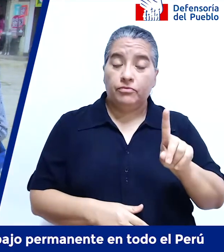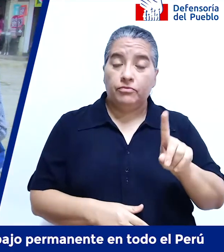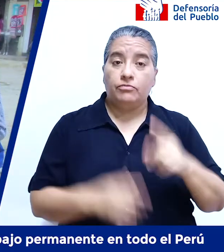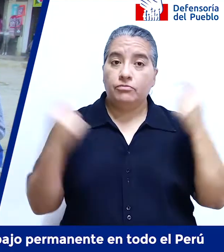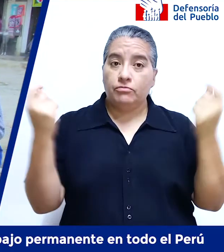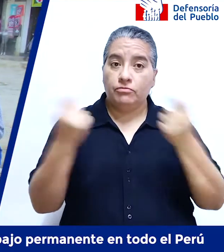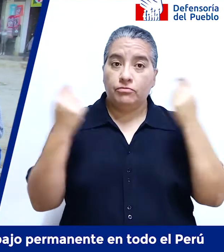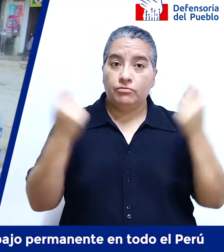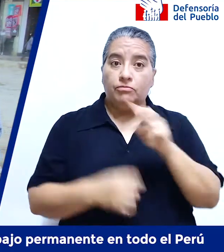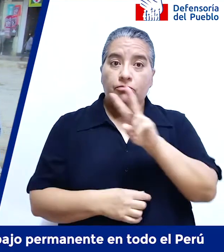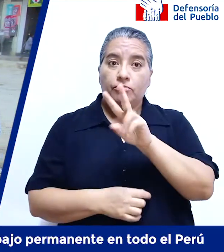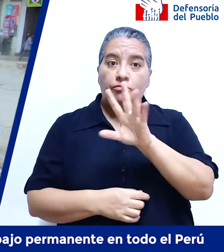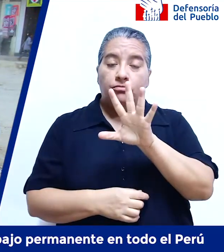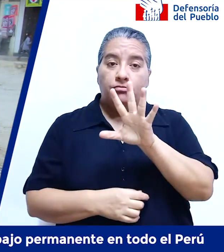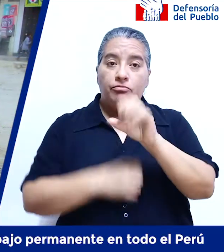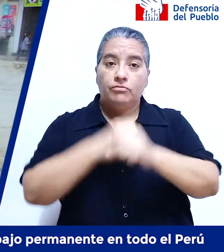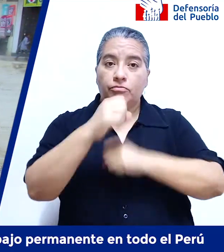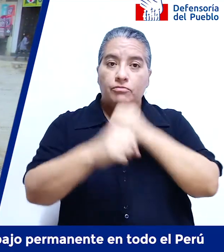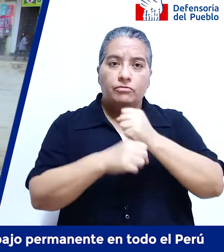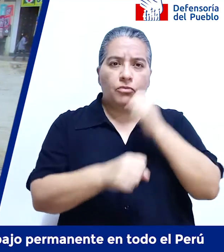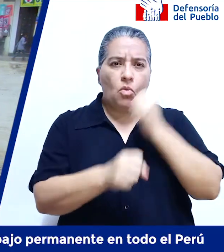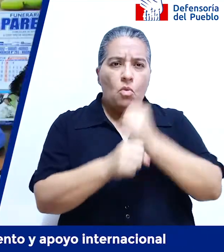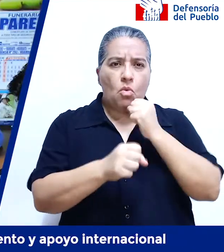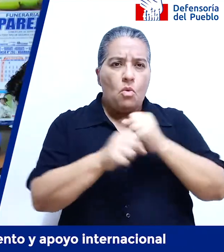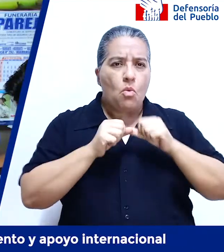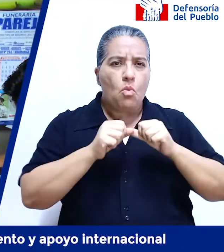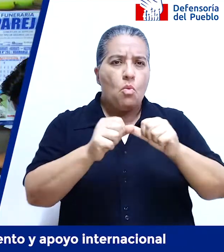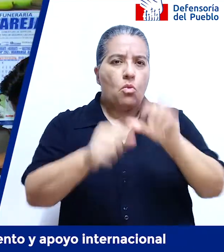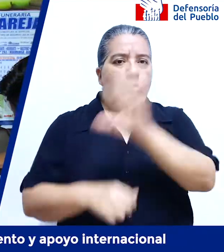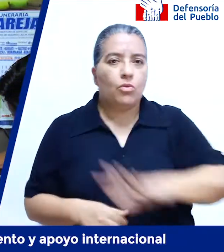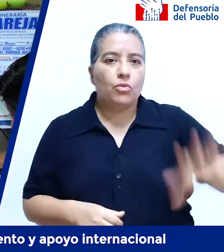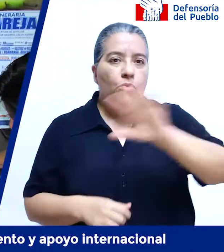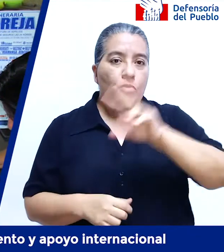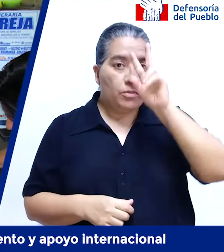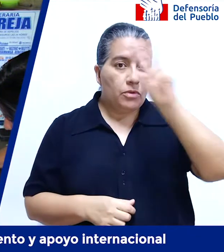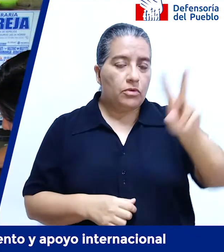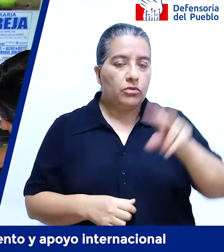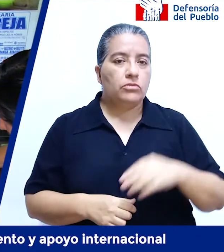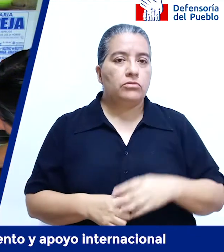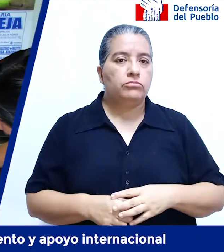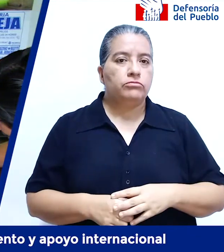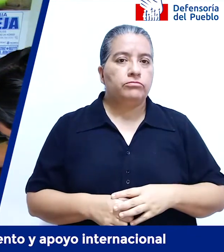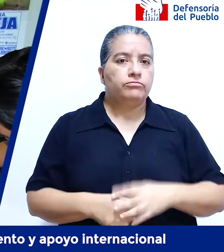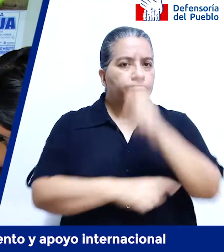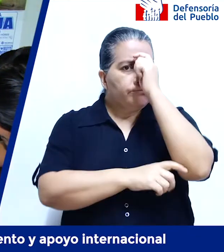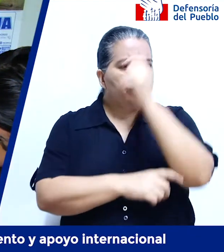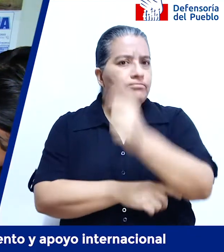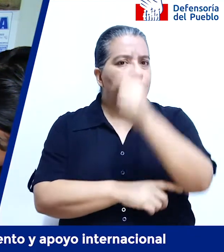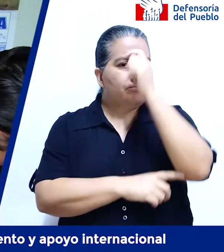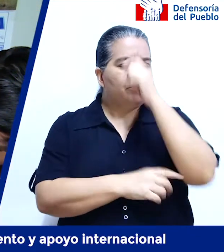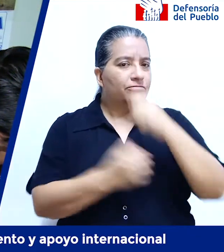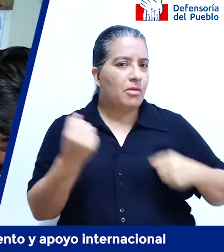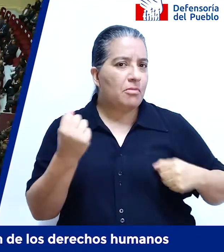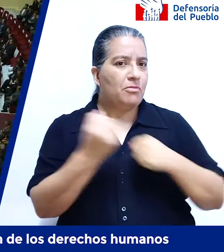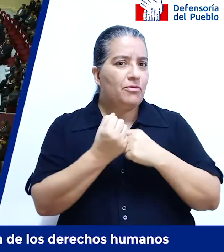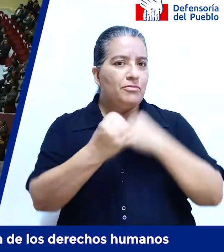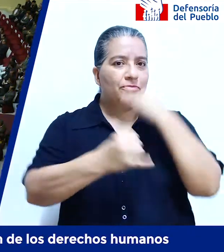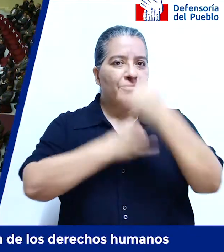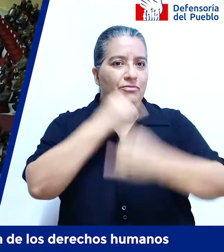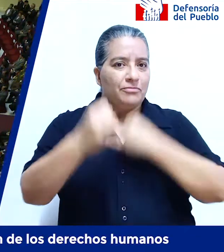trabajo permanente en todo el Perú y cuenta con el reconocimiento y apoyo internacional para cumplir con